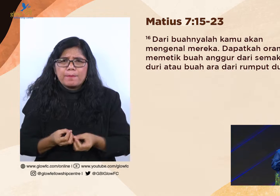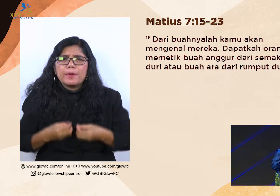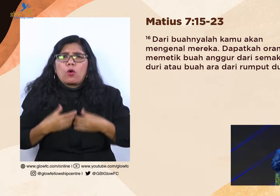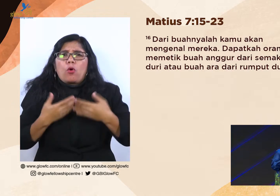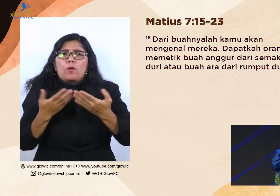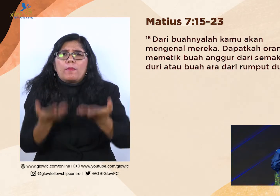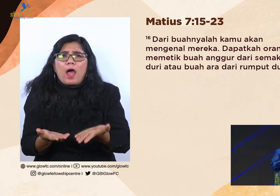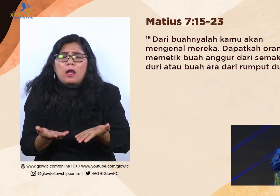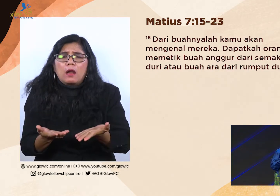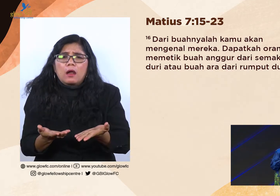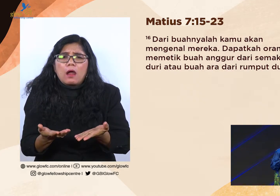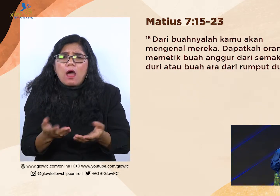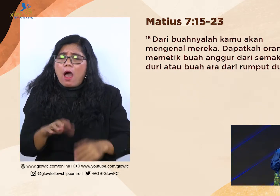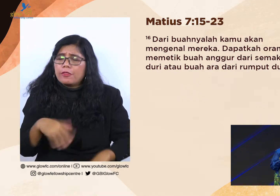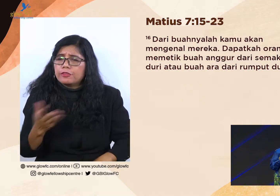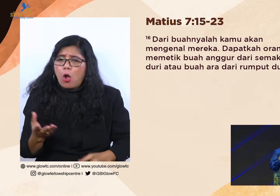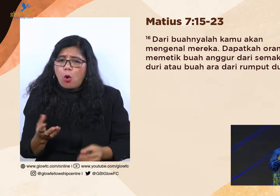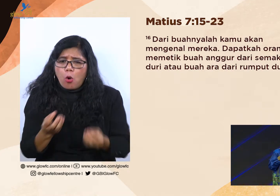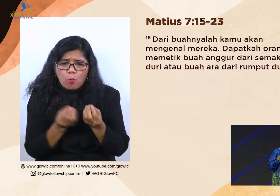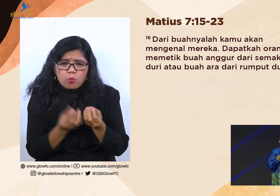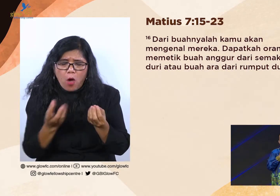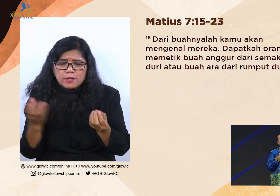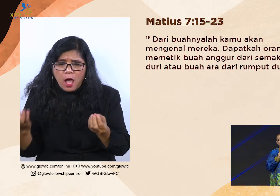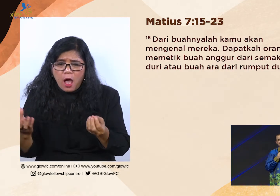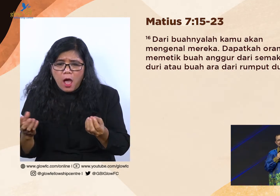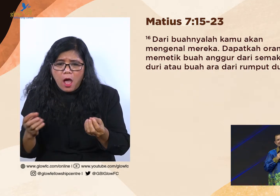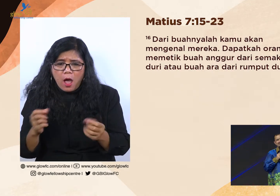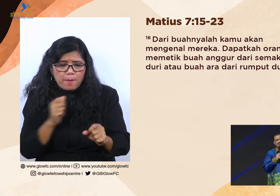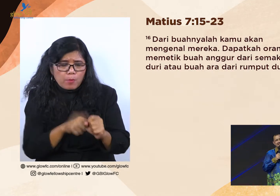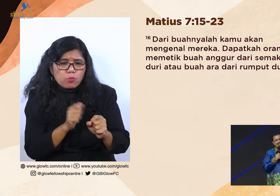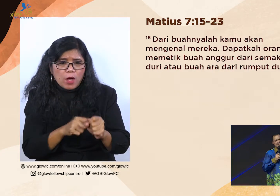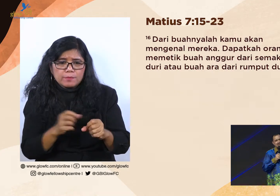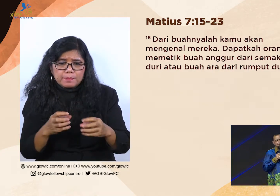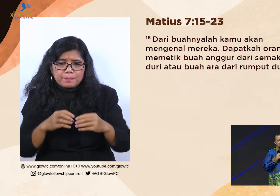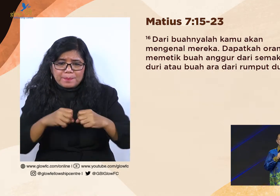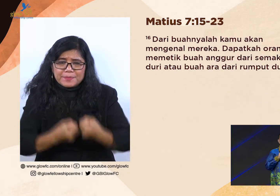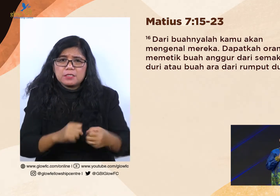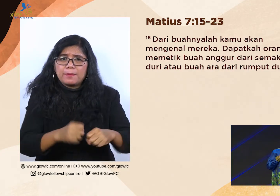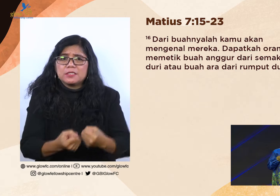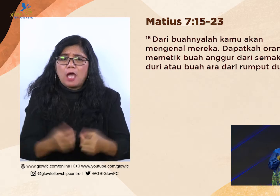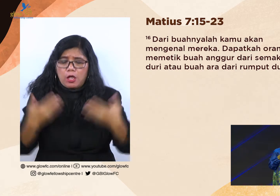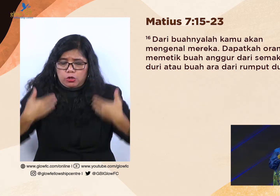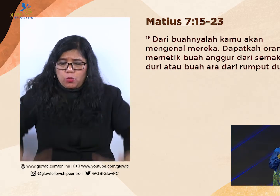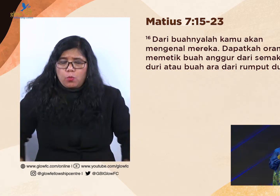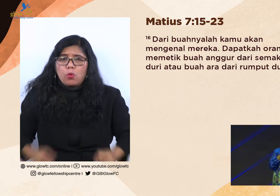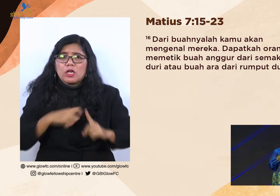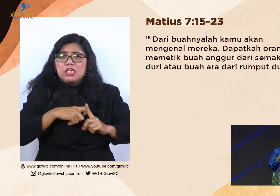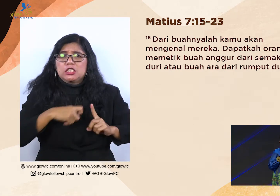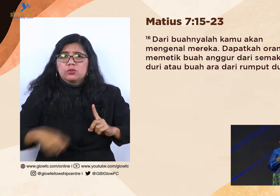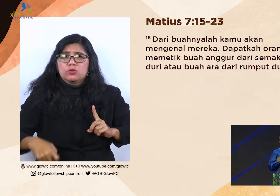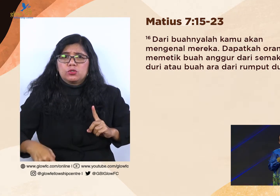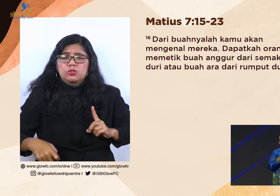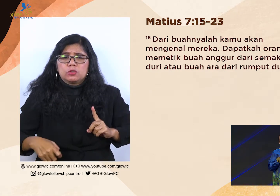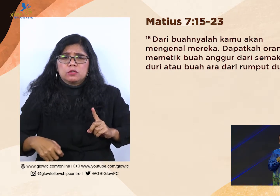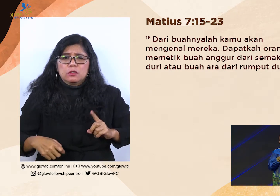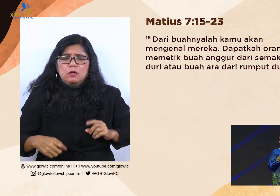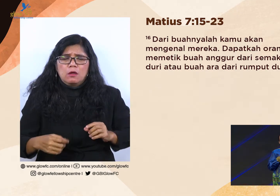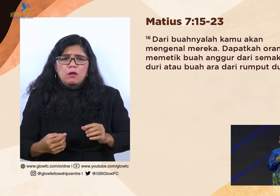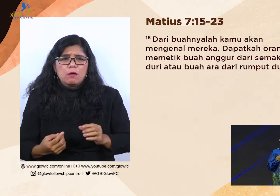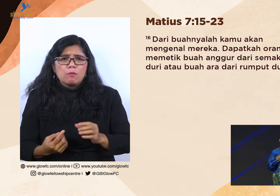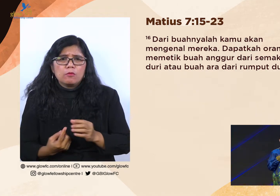menciptakan perpecahan dalam tubuh Kristus? Buahnya hanya menonjolkan denominasinya?